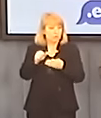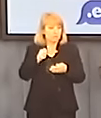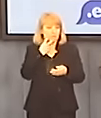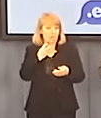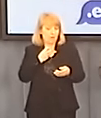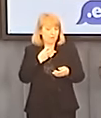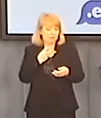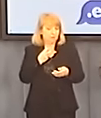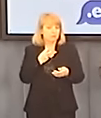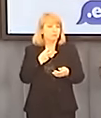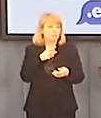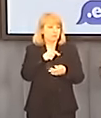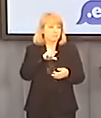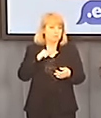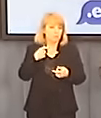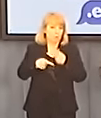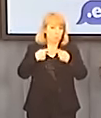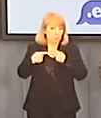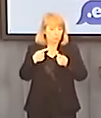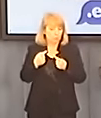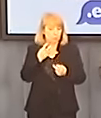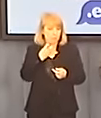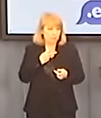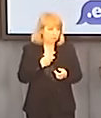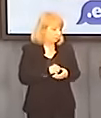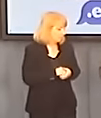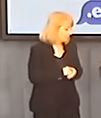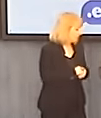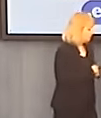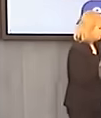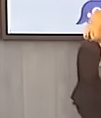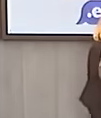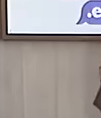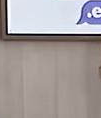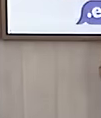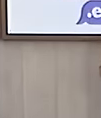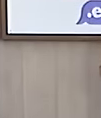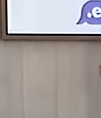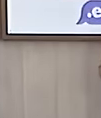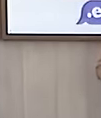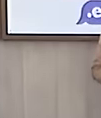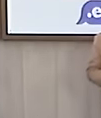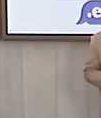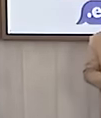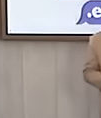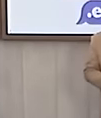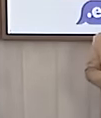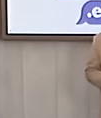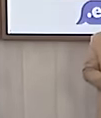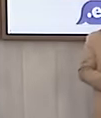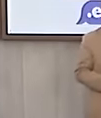elektrycznej, którą pan produkuje. Czy to prawda, Tak, to bardzo prosta historia. Proszę sobie wyobrazić, że z elektrowni, która stoi w moim ogródku,